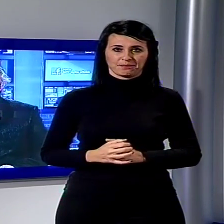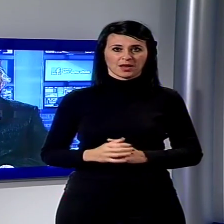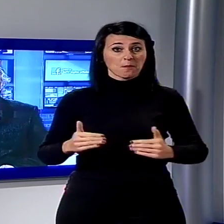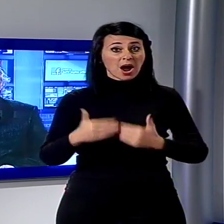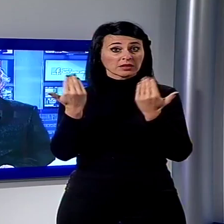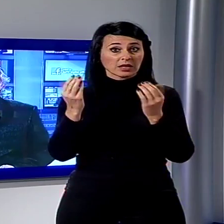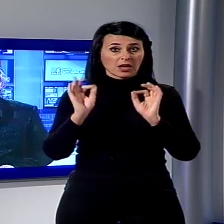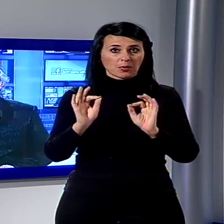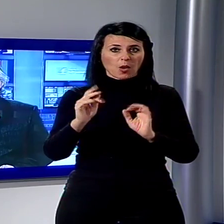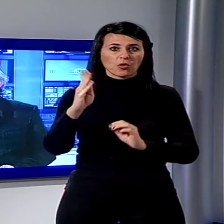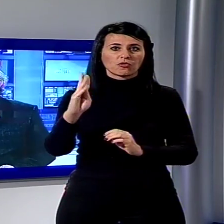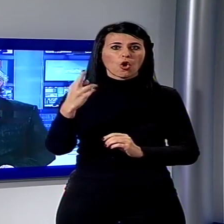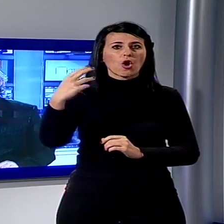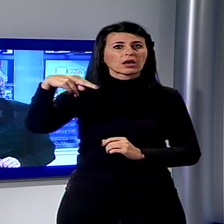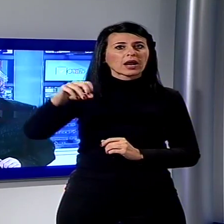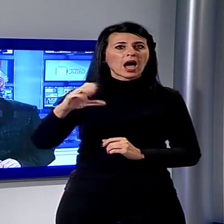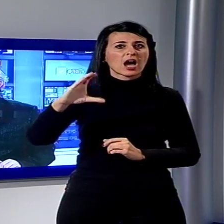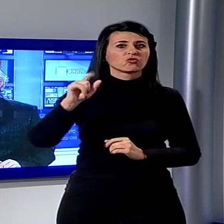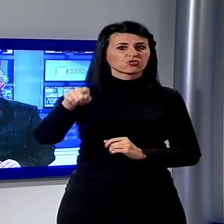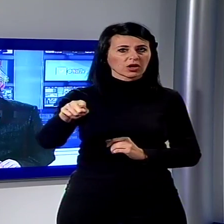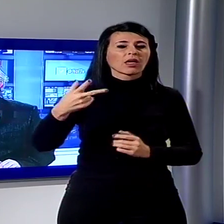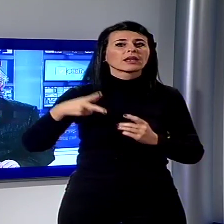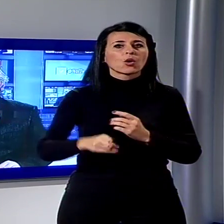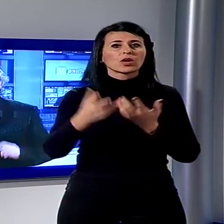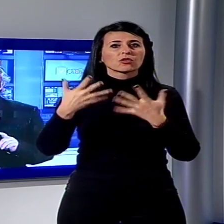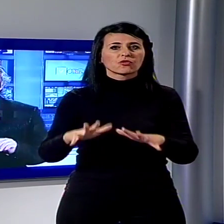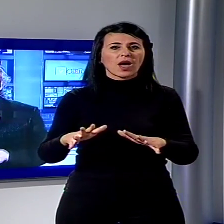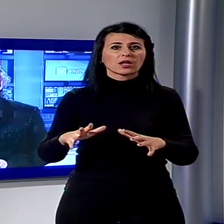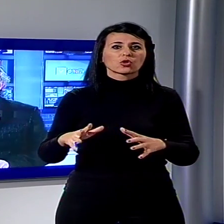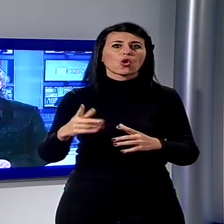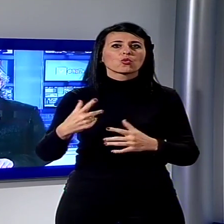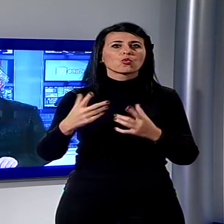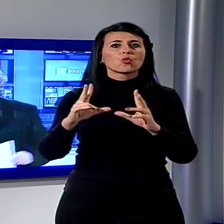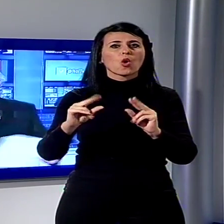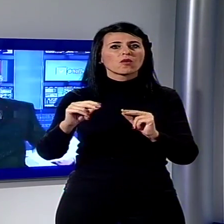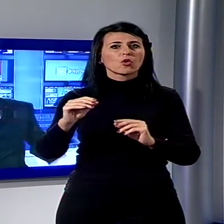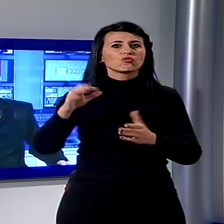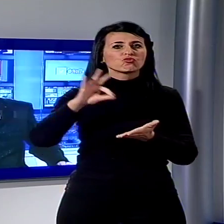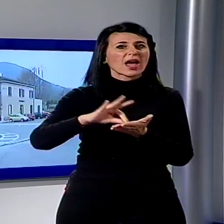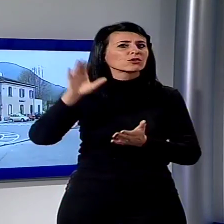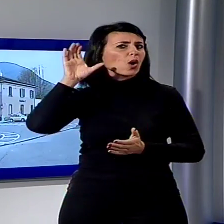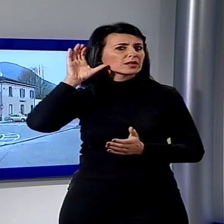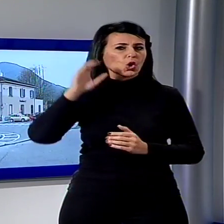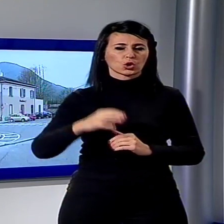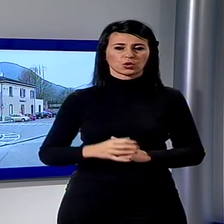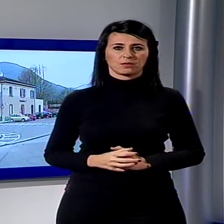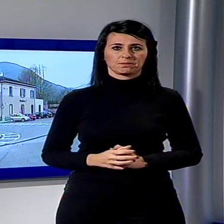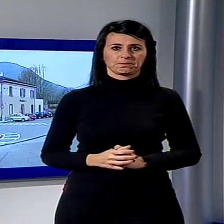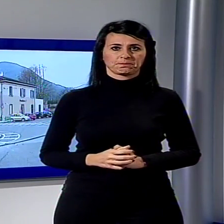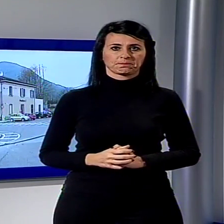nuovo centro di ascolto per le donne vittime di violenza e particolari nel servizio. I numeri purtroppo